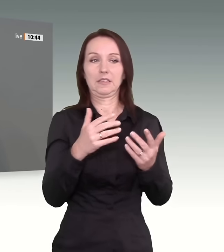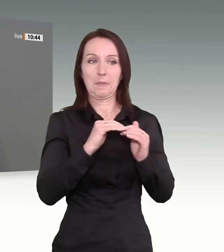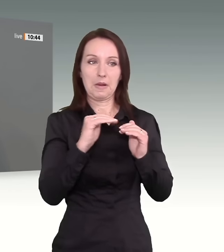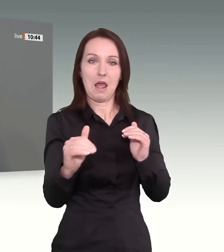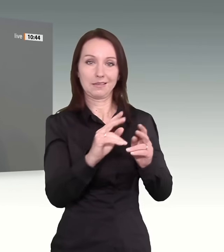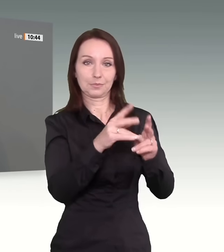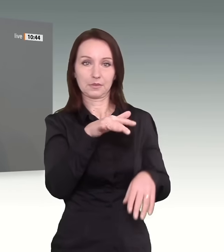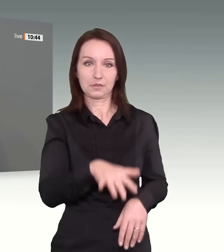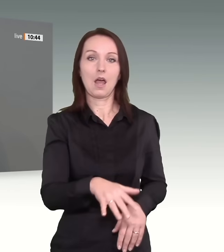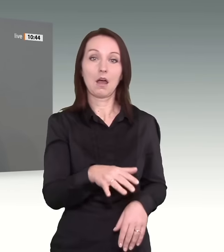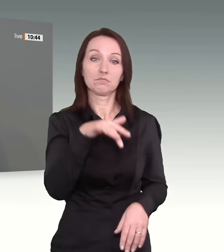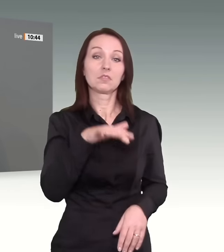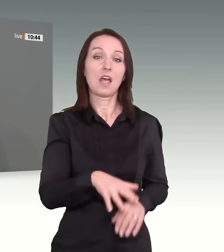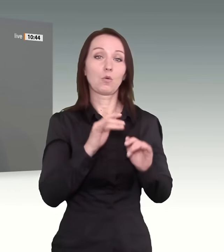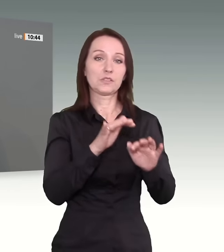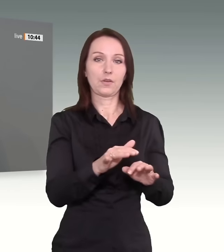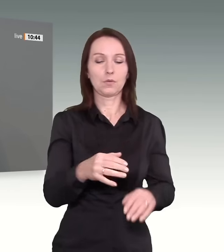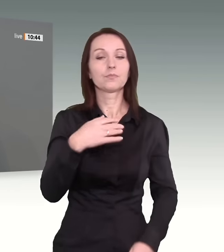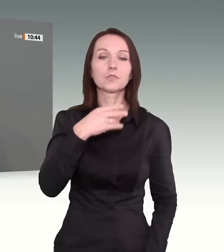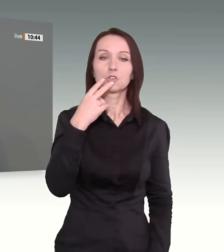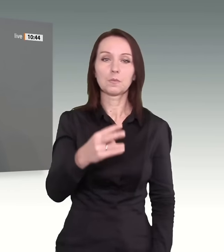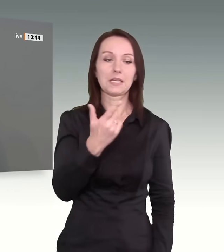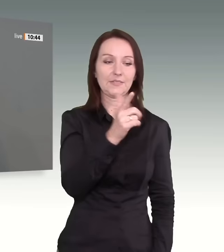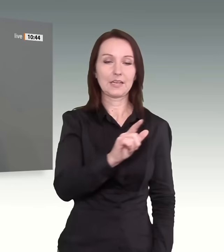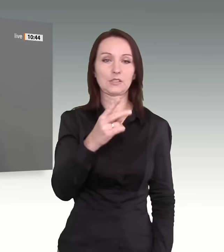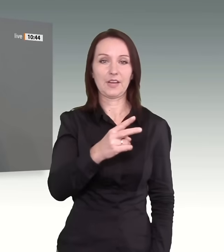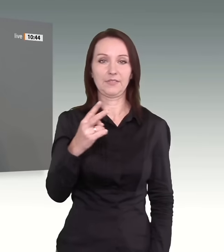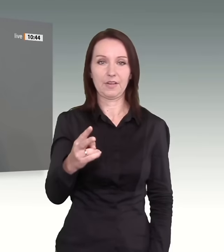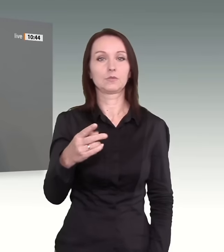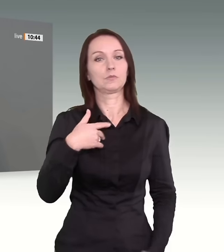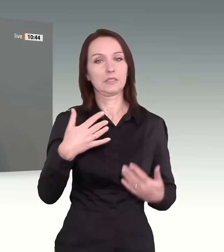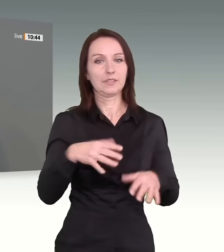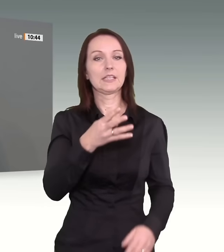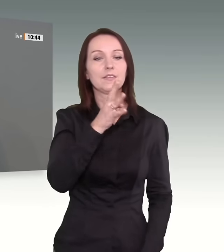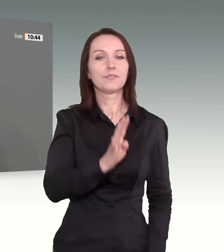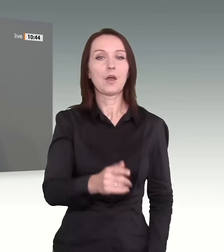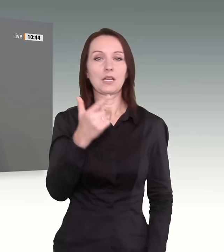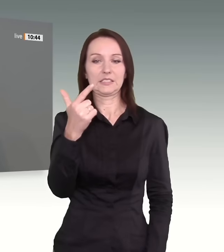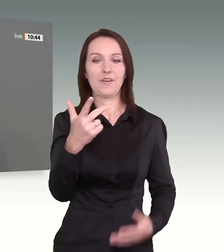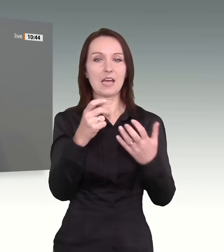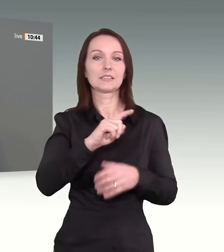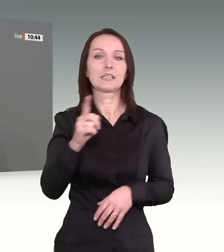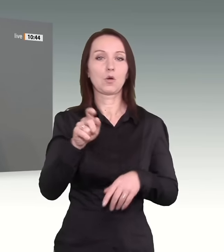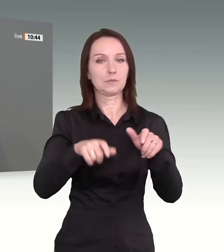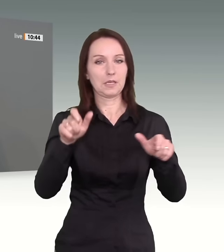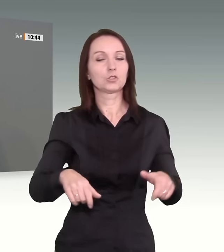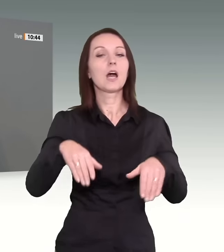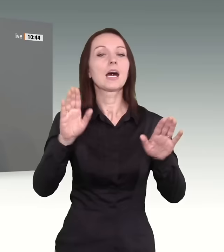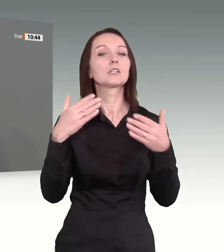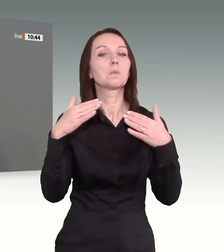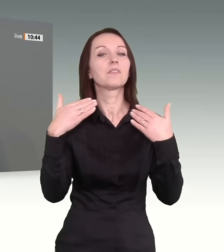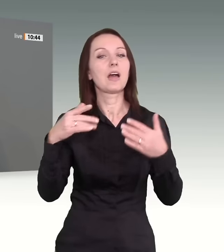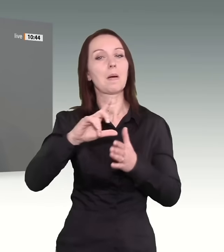wir haben 2022 482.000 Menschen im Asylbewerberleistungsbezug gehabt. Die